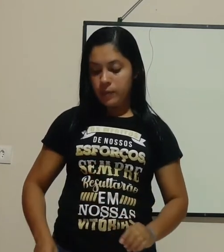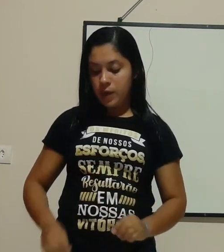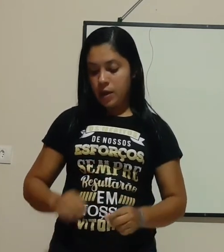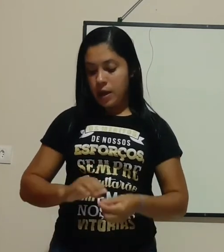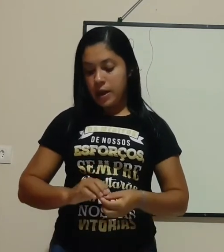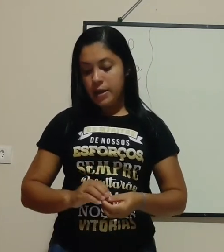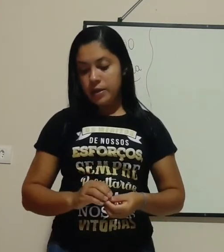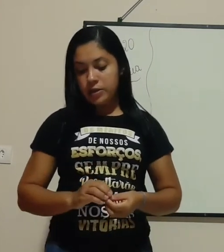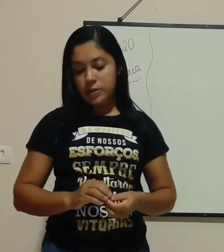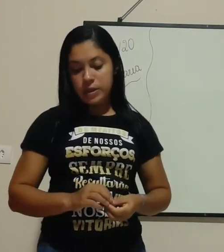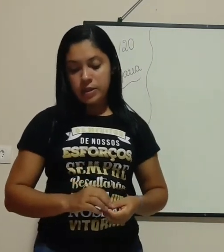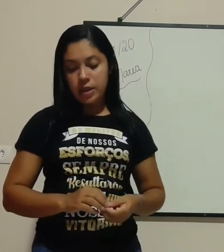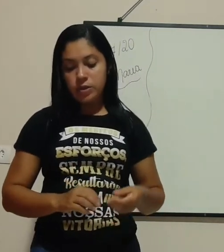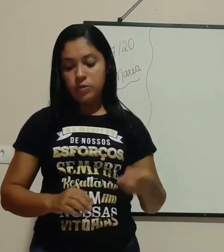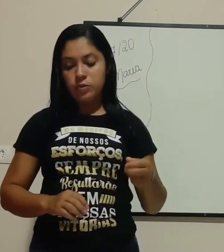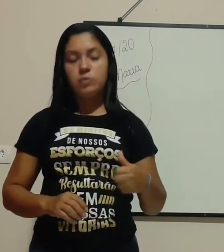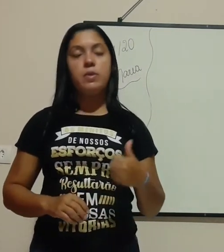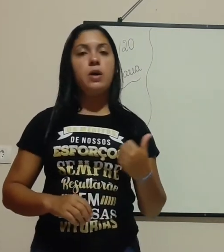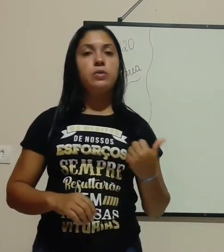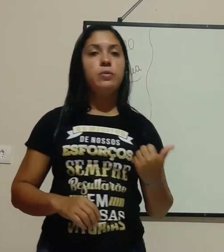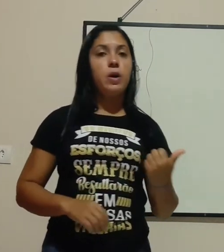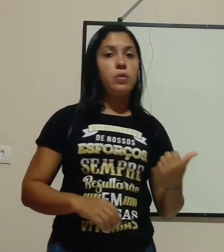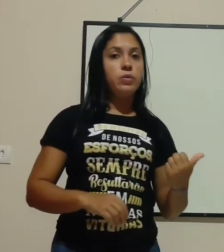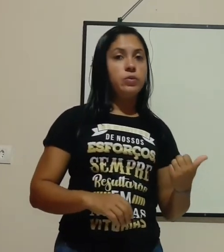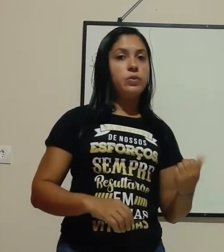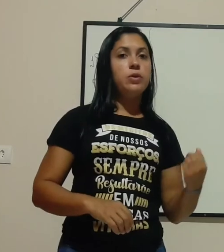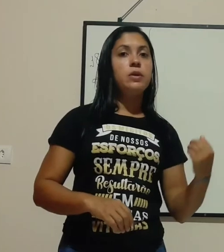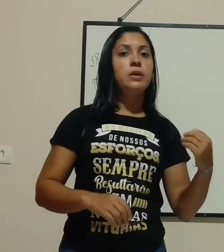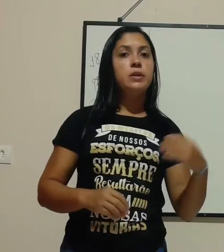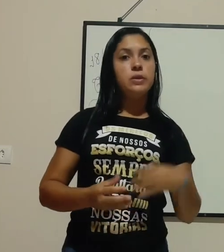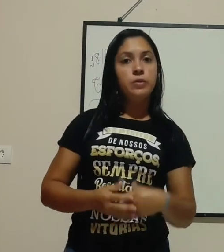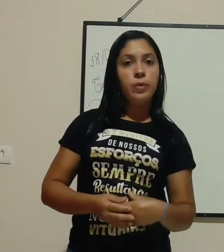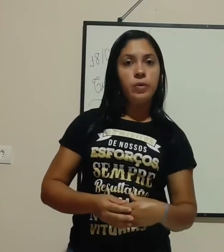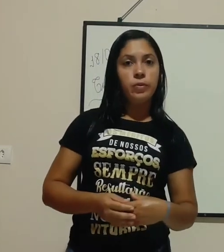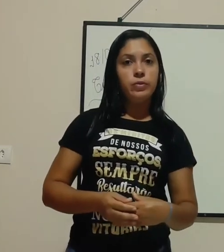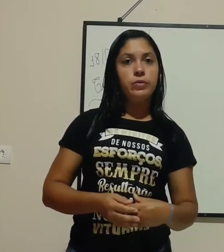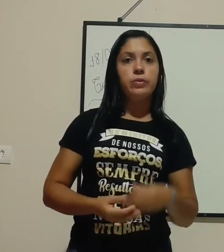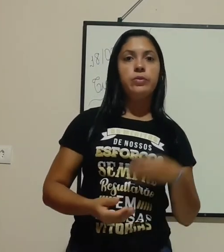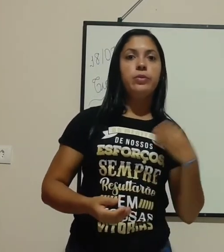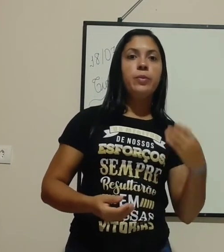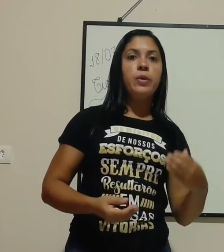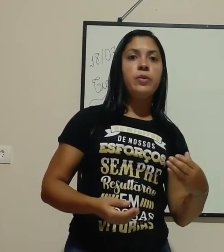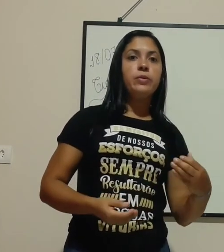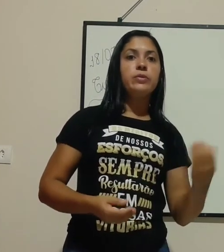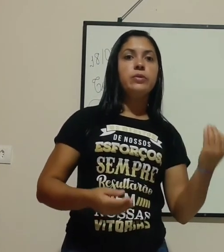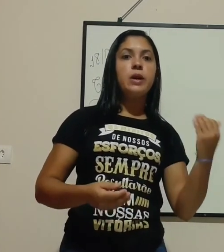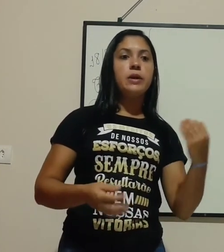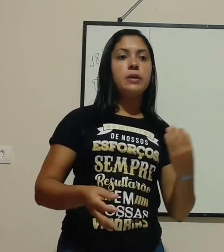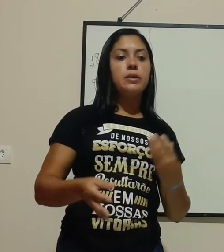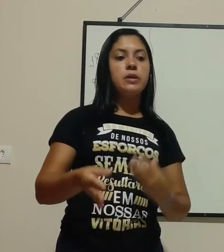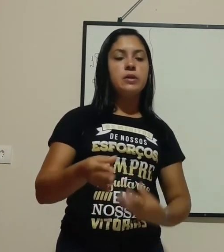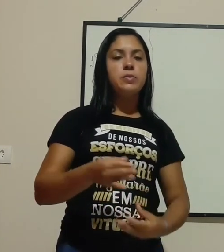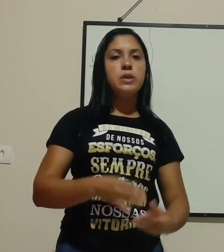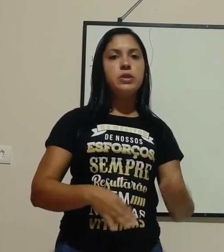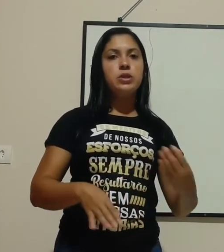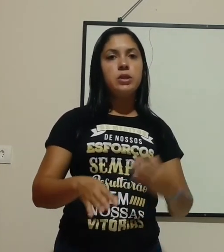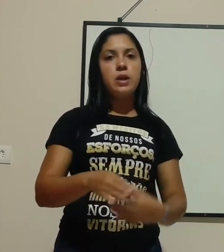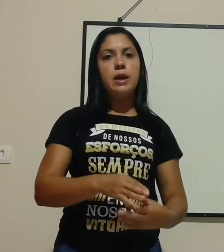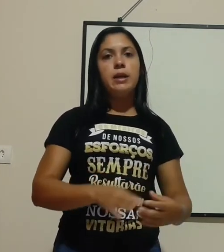Aí, nós temos essa questão do mau condutor e do bom condutor. O bom condutor é aquele que transmite a